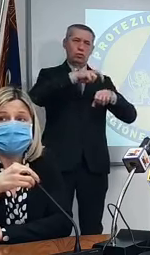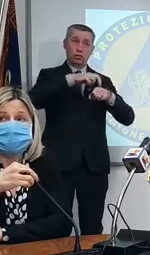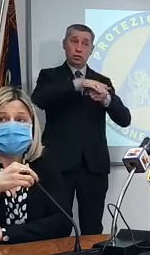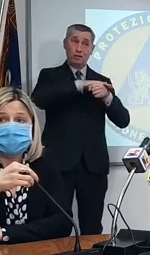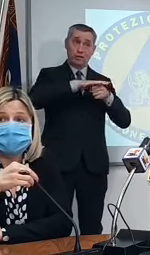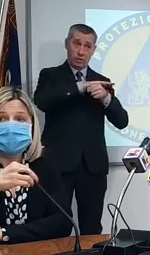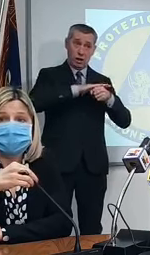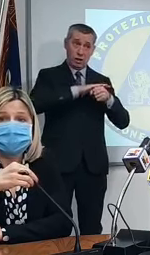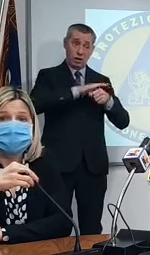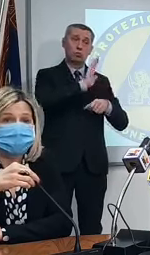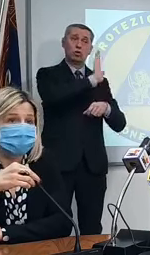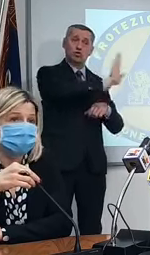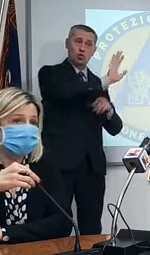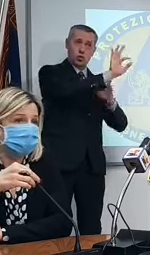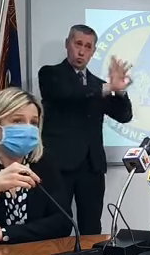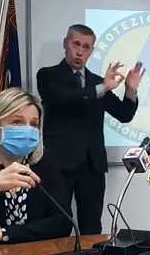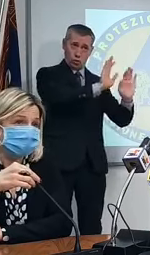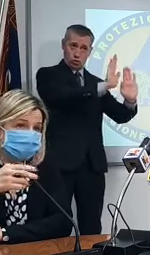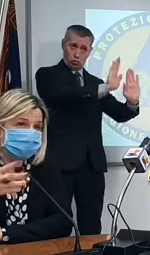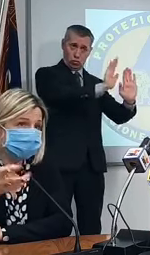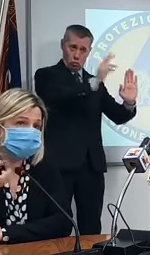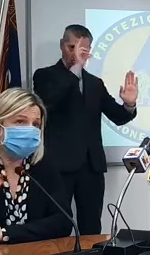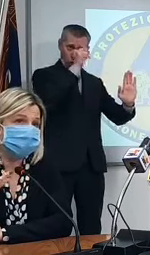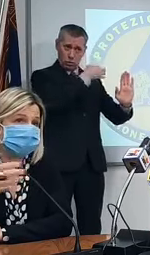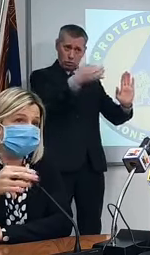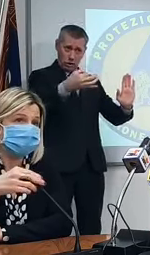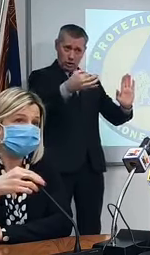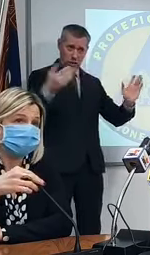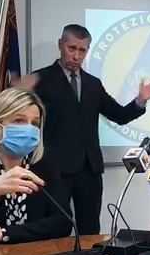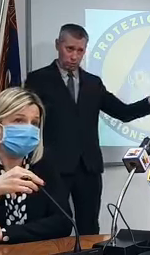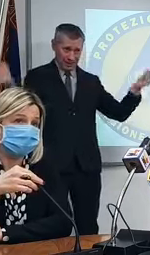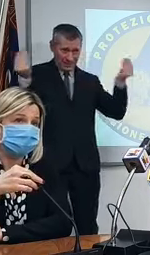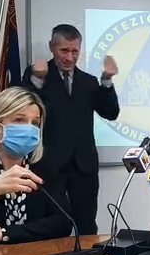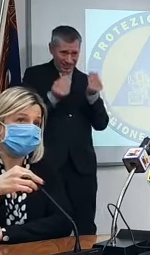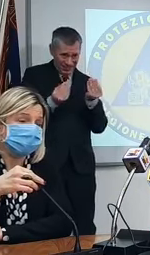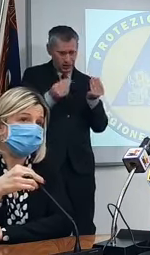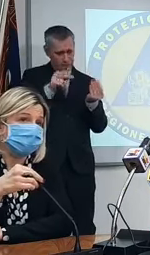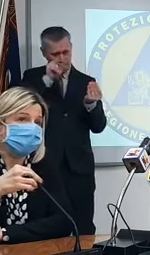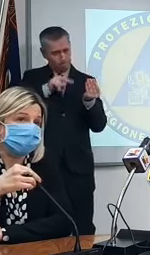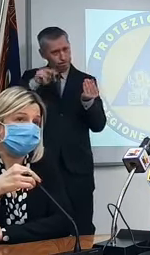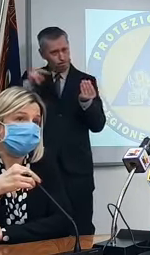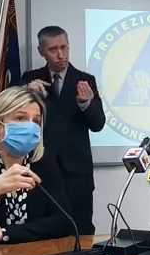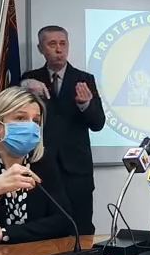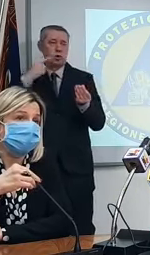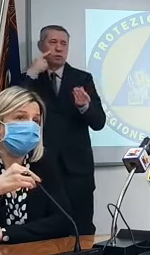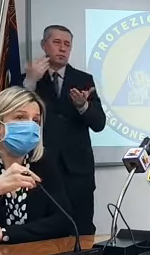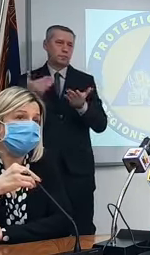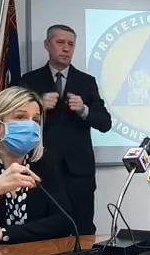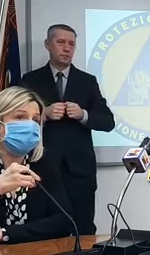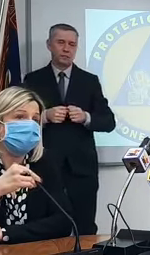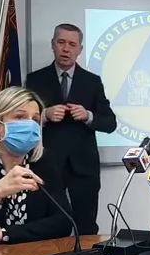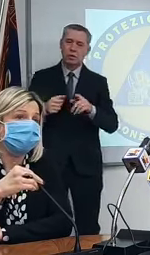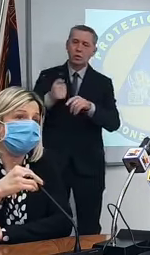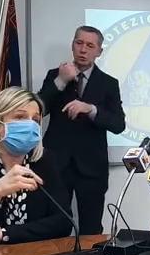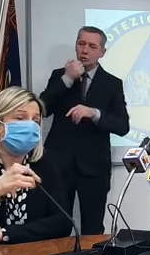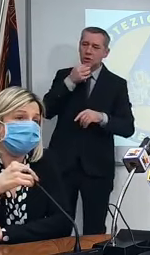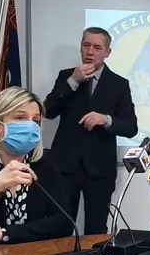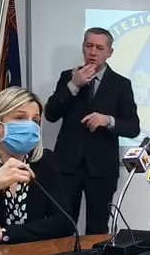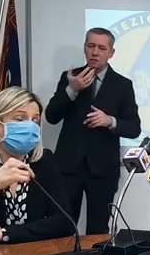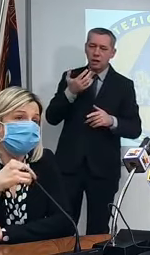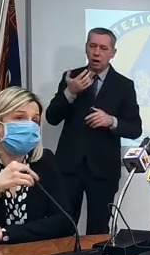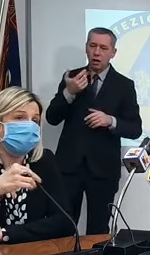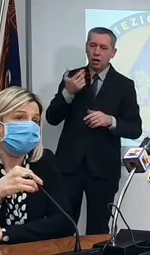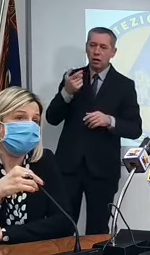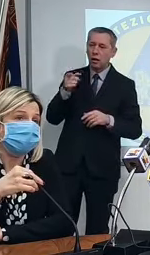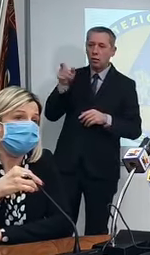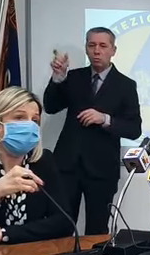appunto avere delle segnalazioni e poi di permettere a tutte le persone di essere vaccinate quindi Assessore il consiglio che date a queste persone è